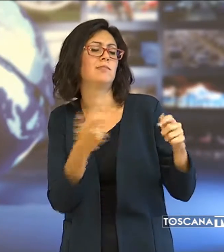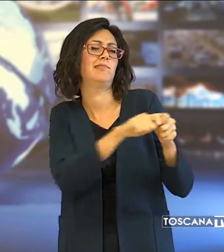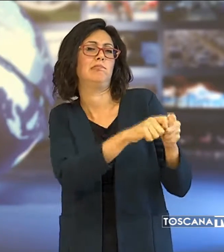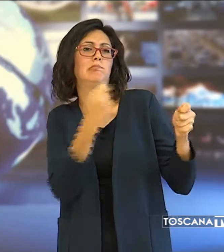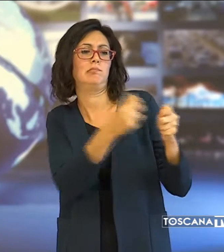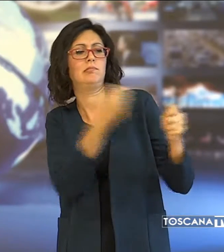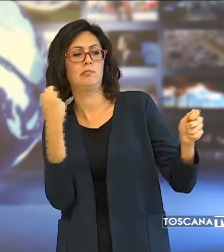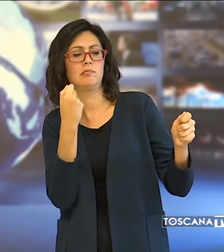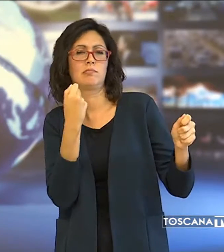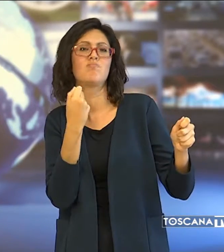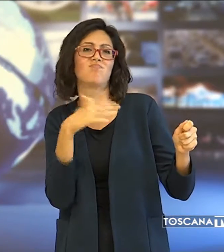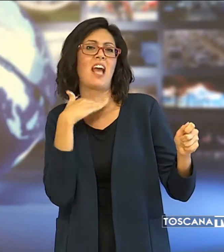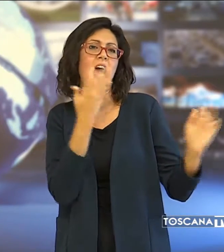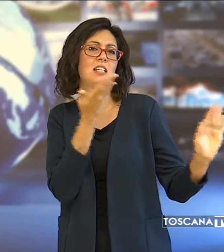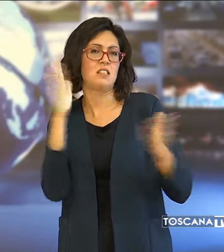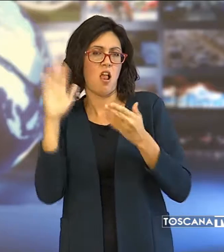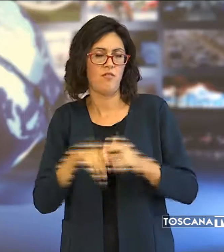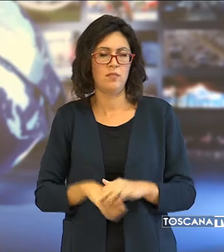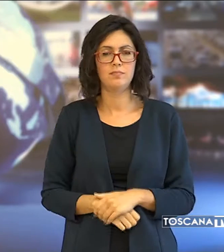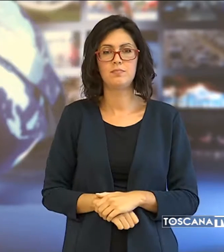veicolo salvando i cani.